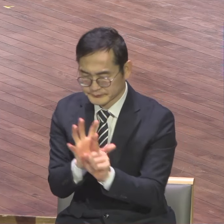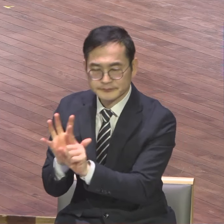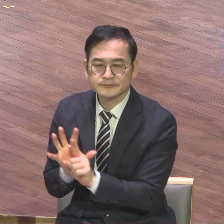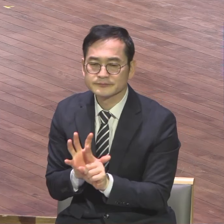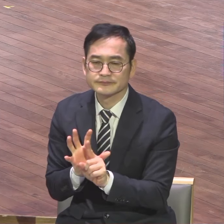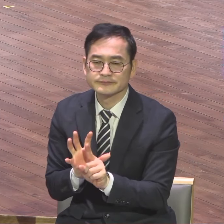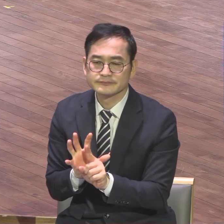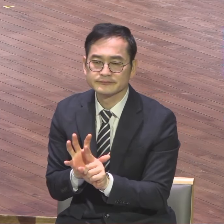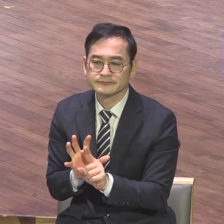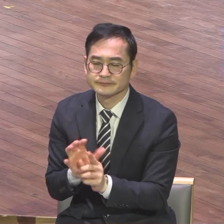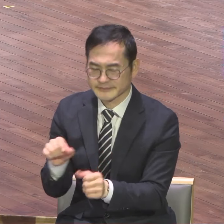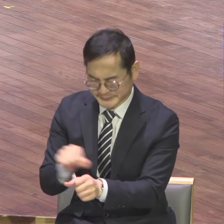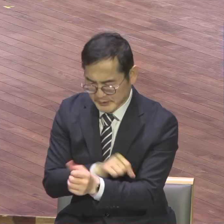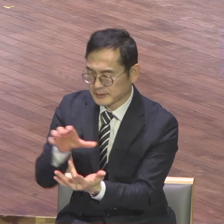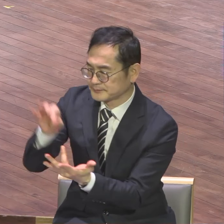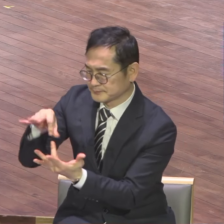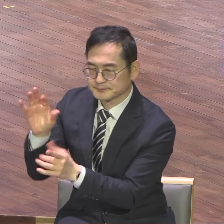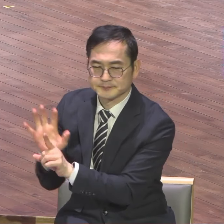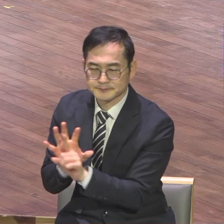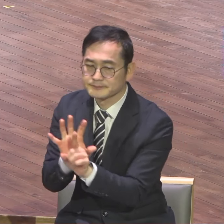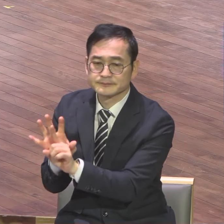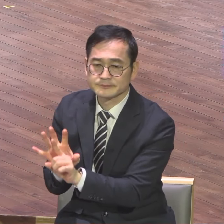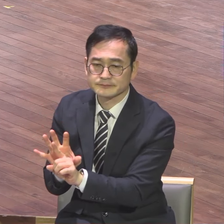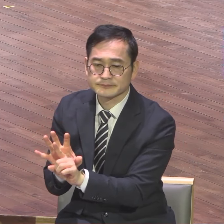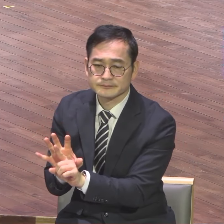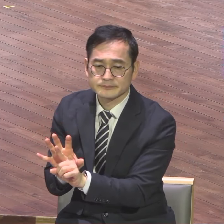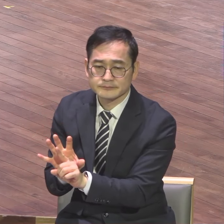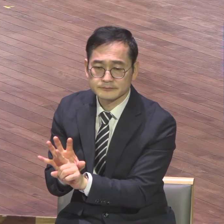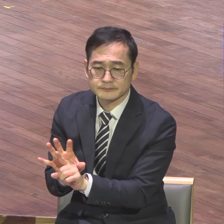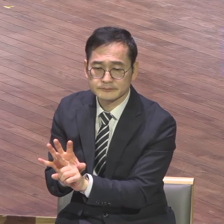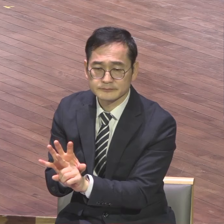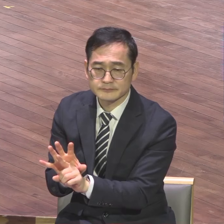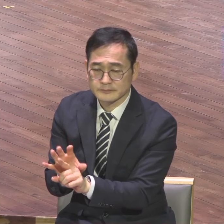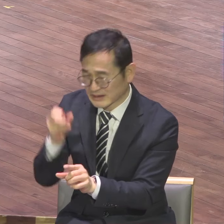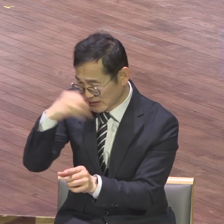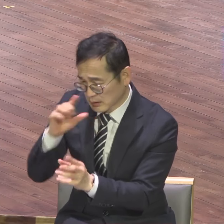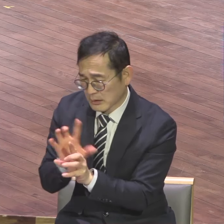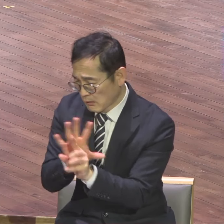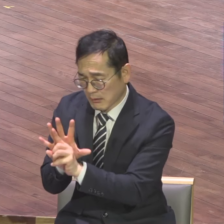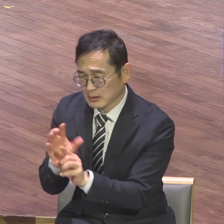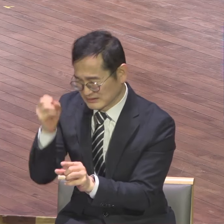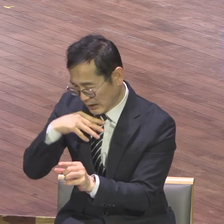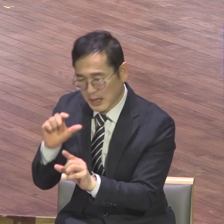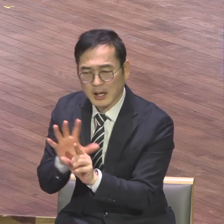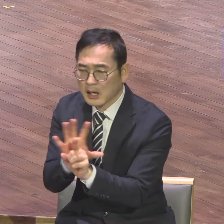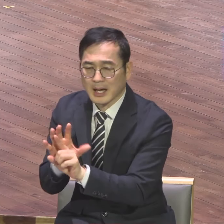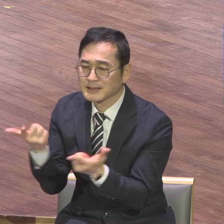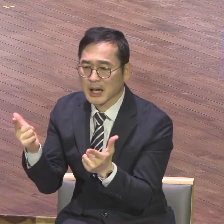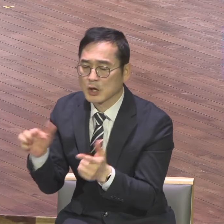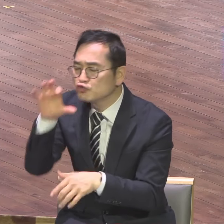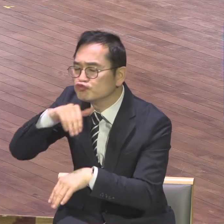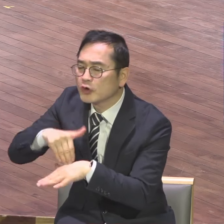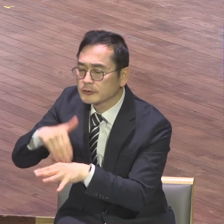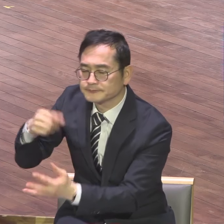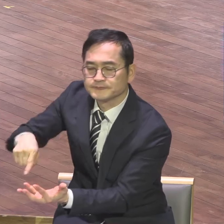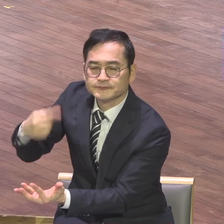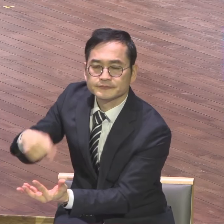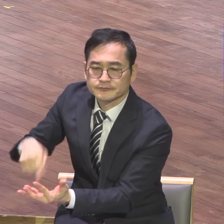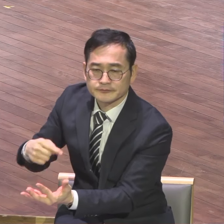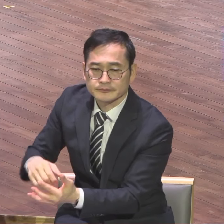있게 하기 위해서 그런데 막연하게 함께 있는 것이 아니겠어요 이건 뭐요 훈련이죠 훈련 함께 있겠다는 말은 예수님이 데리고 막 고소